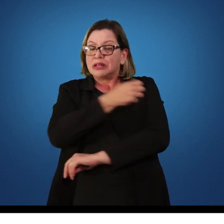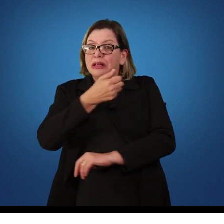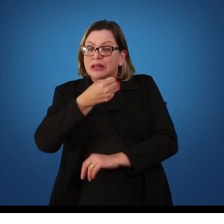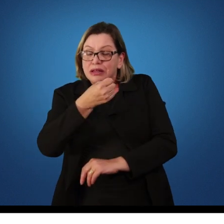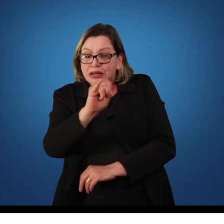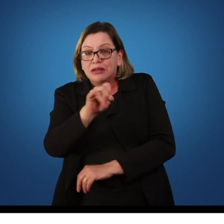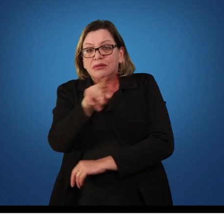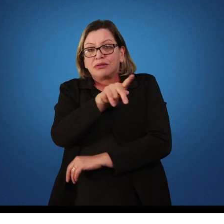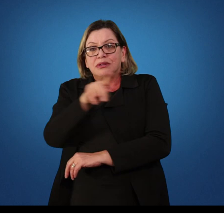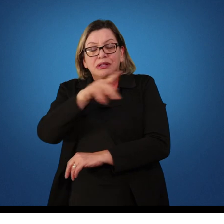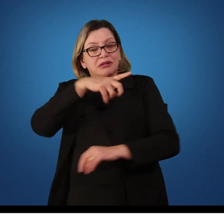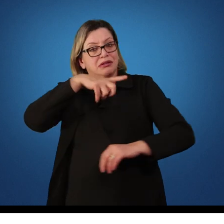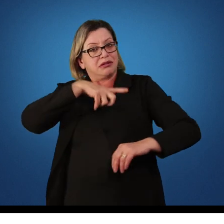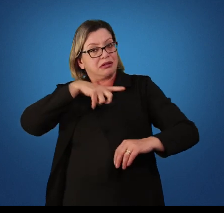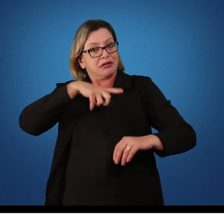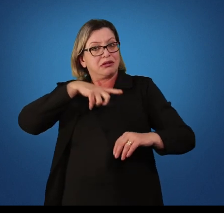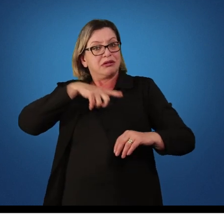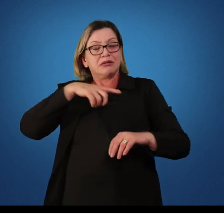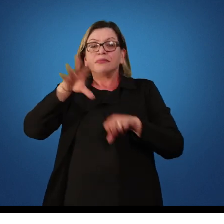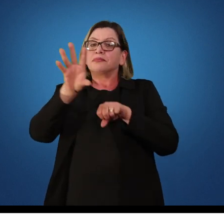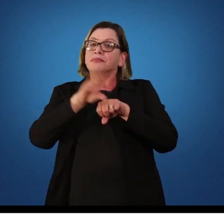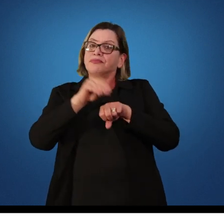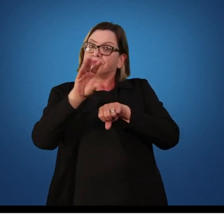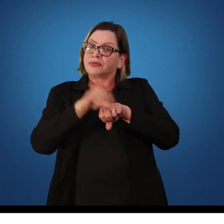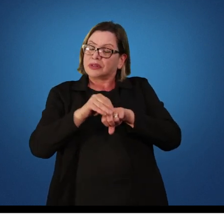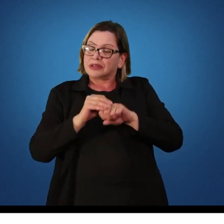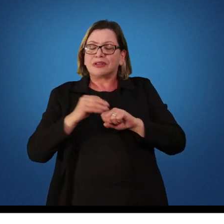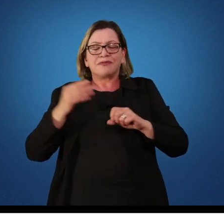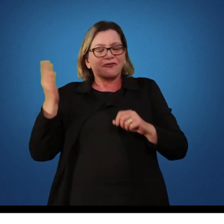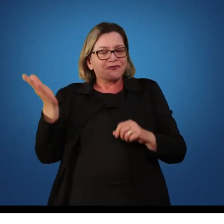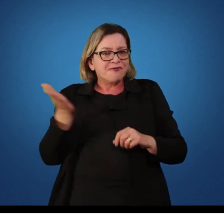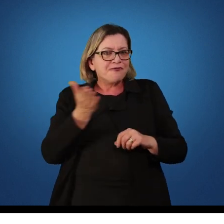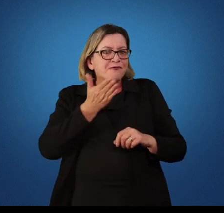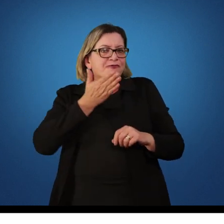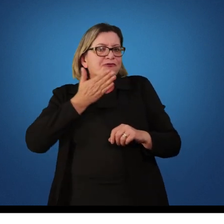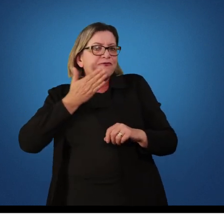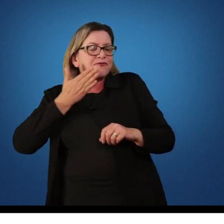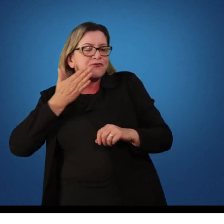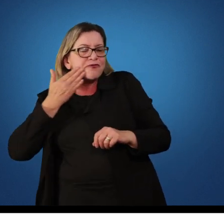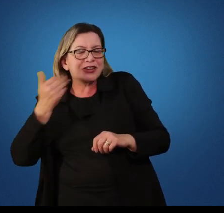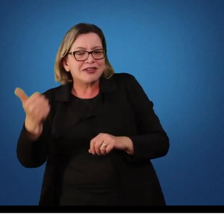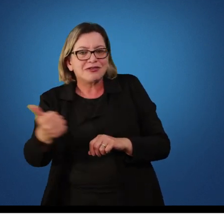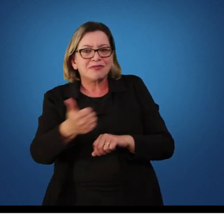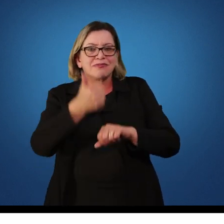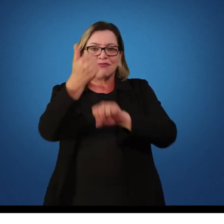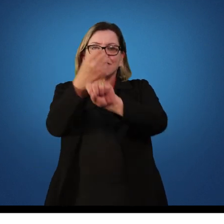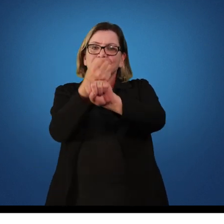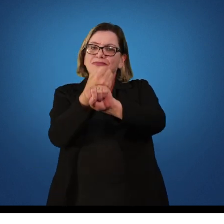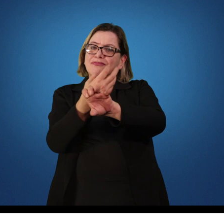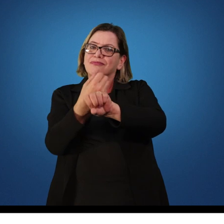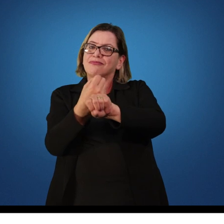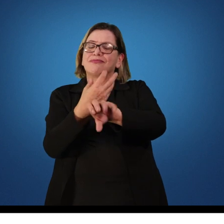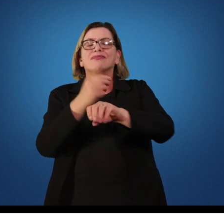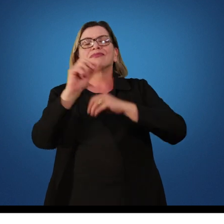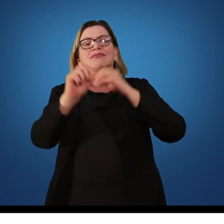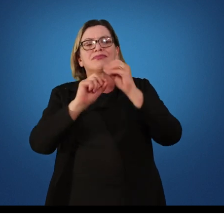mais facilmente ele se torna um facilitador nesse processo, por meio do planejamento das atividades,